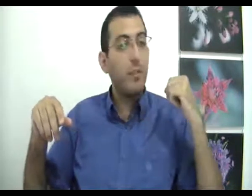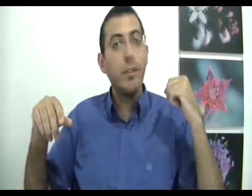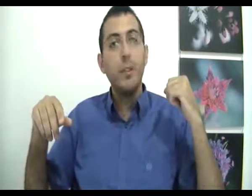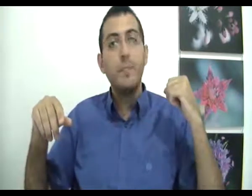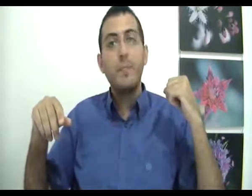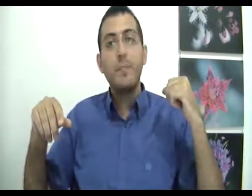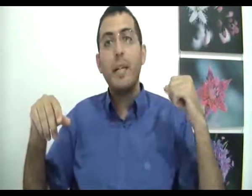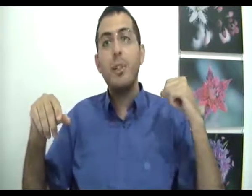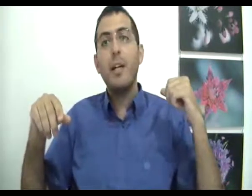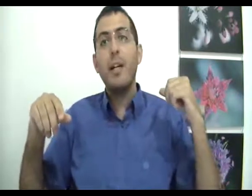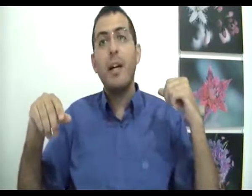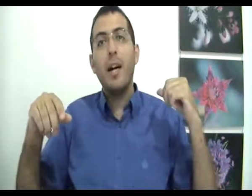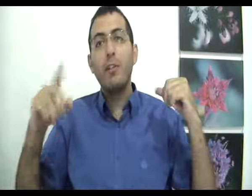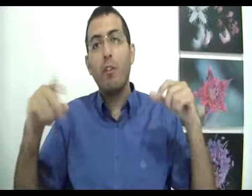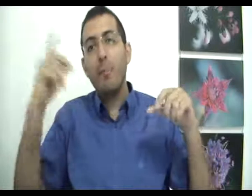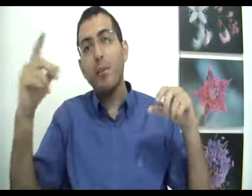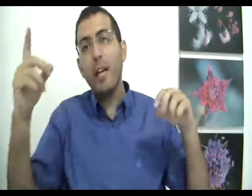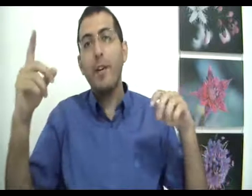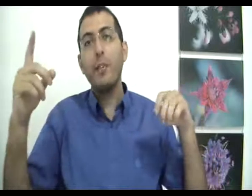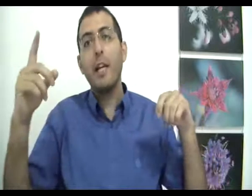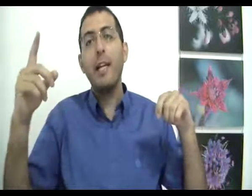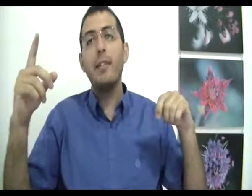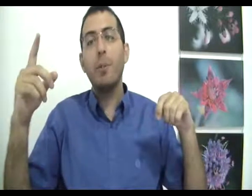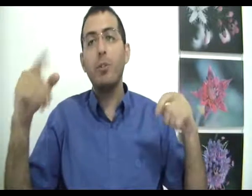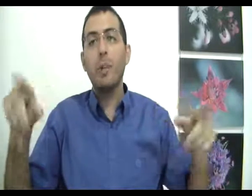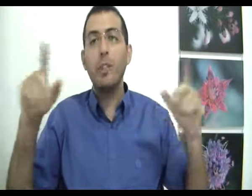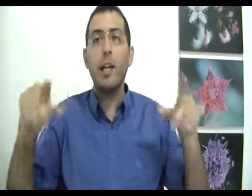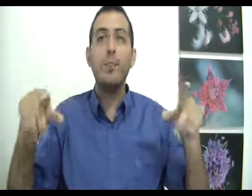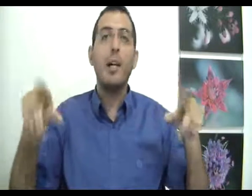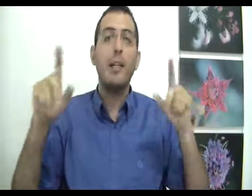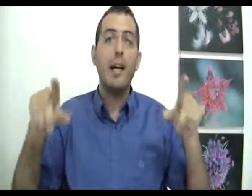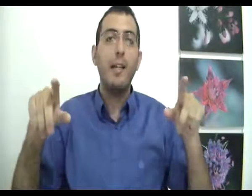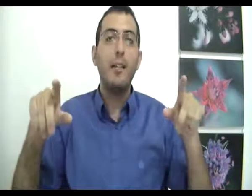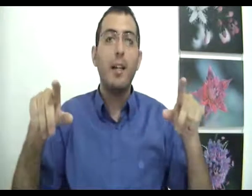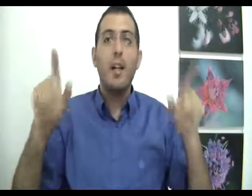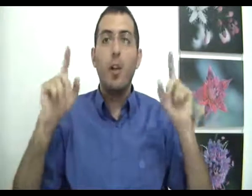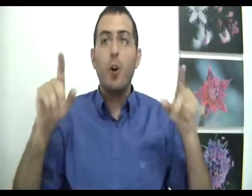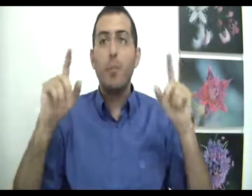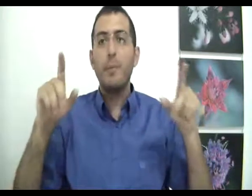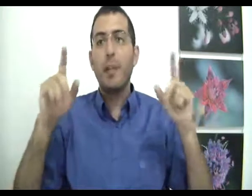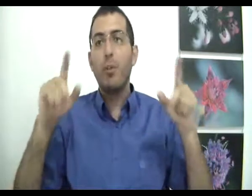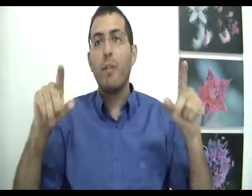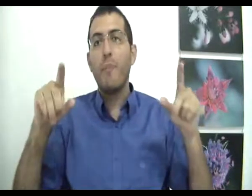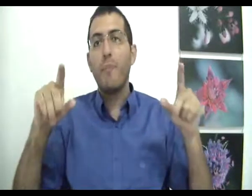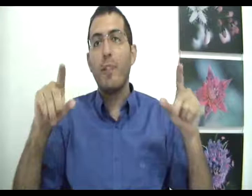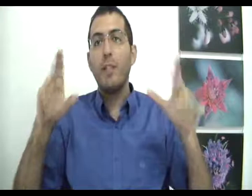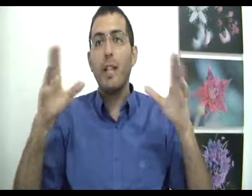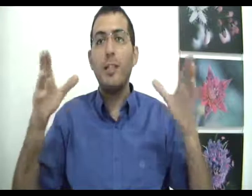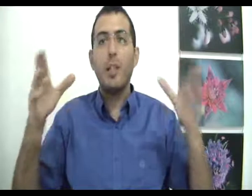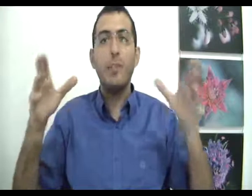מאשר הטוב ביותר האפשרי עלי אדמות, זאת אומרת שהחיים שלך עדיין לא מספיק טובים. והשאלה נשאלת